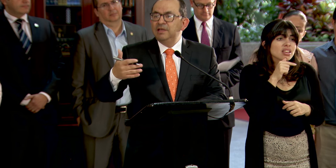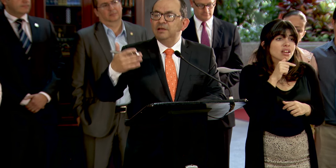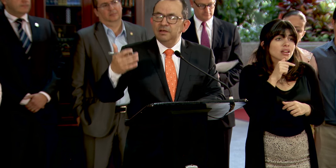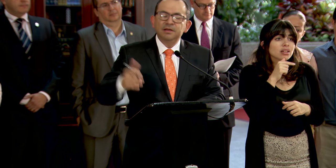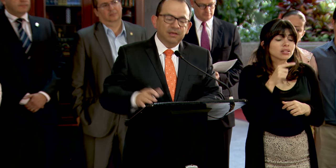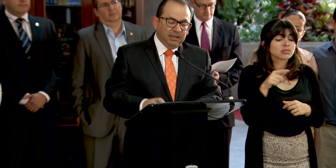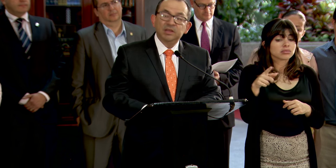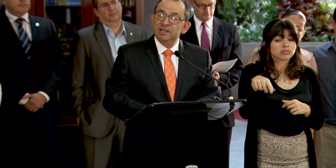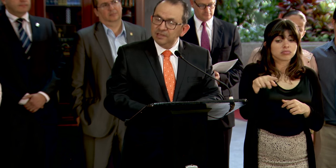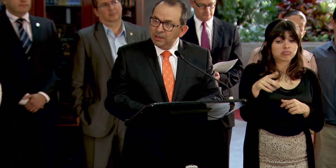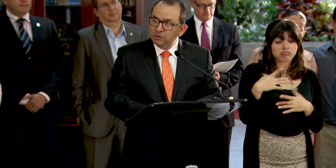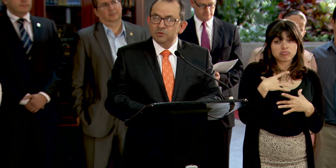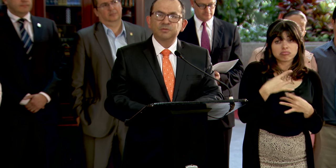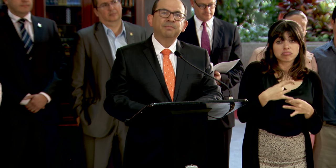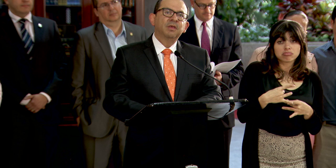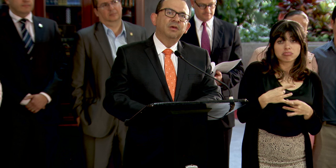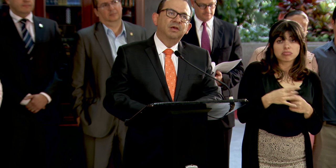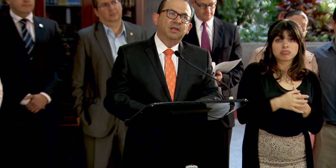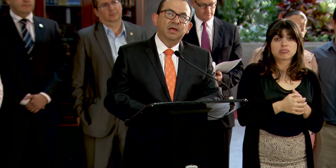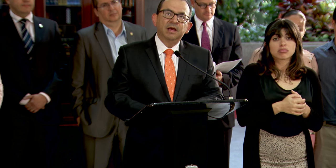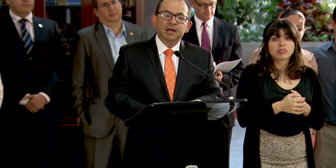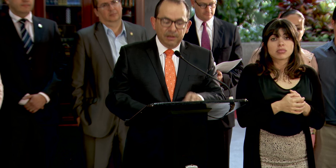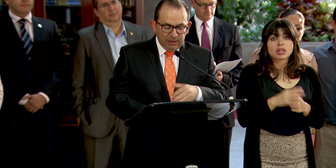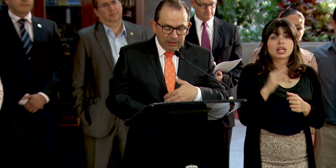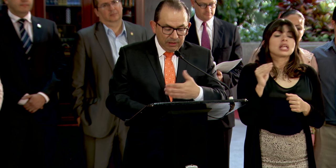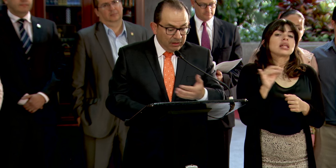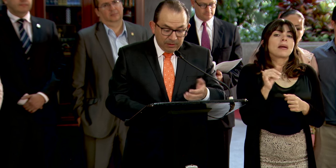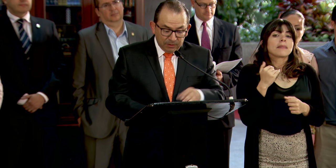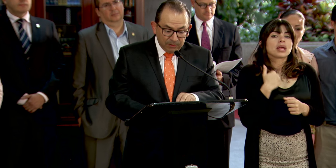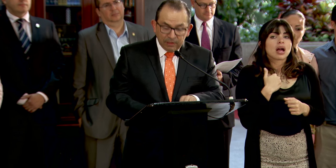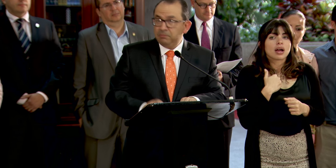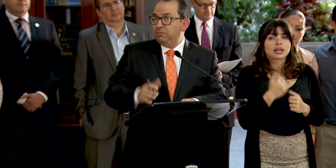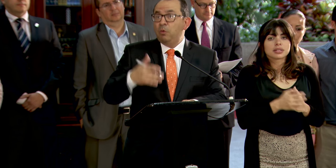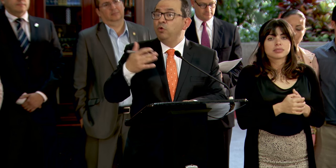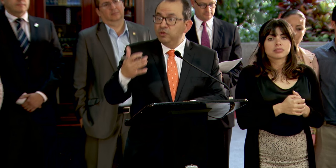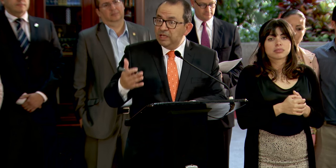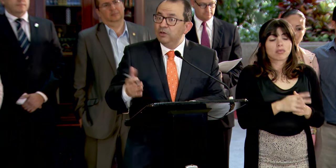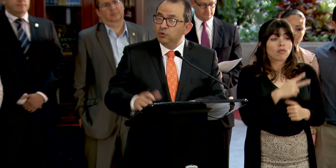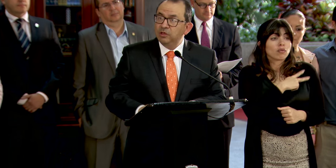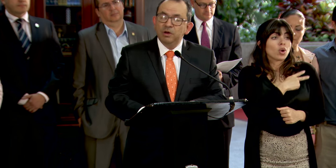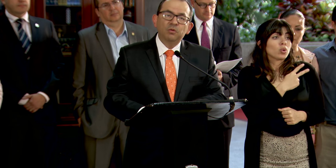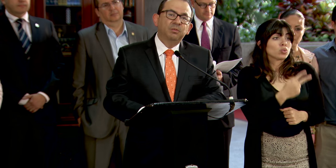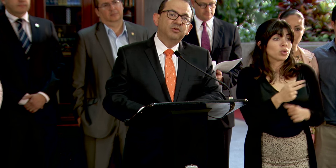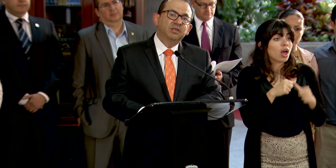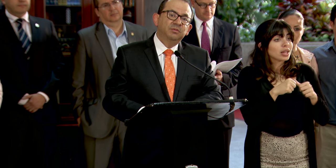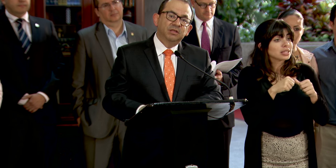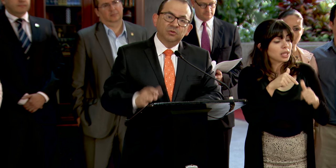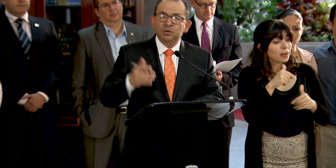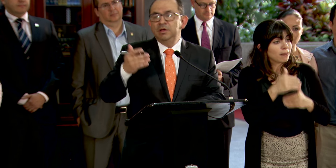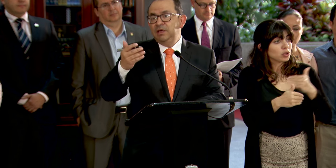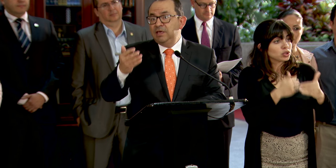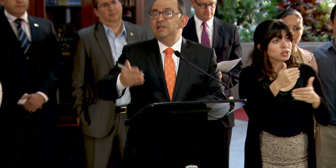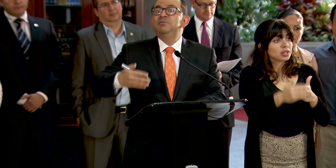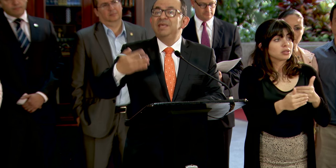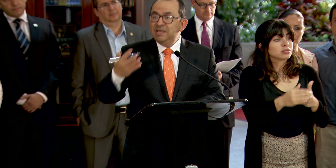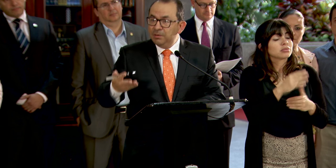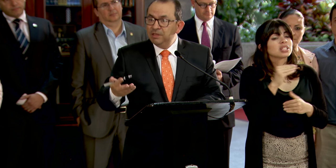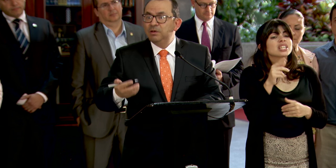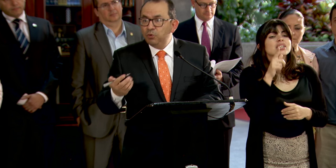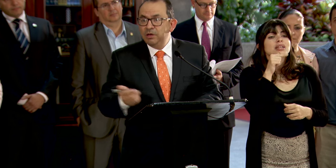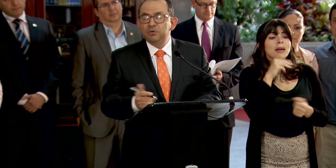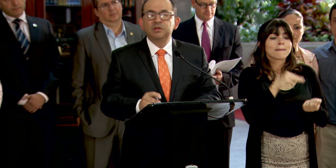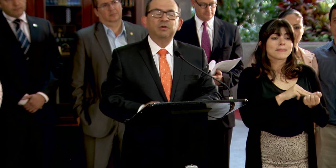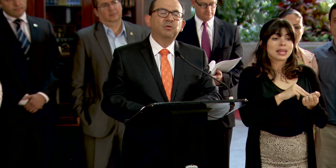estén interesados y tengan la voluntad de continuar con el procedimiento y quienes